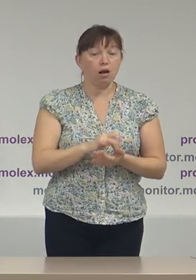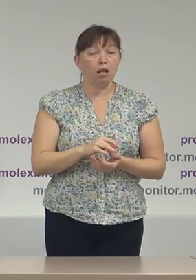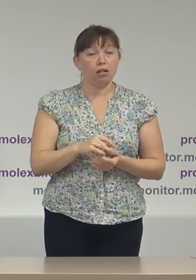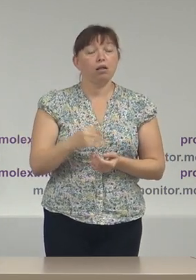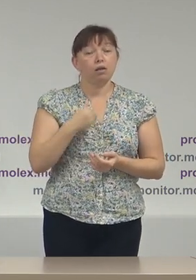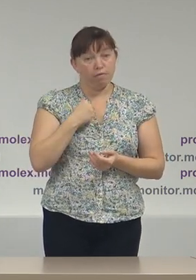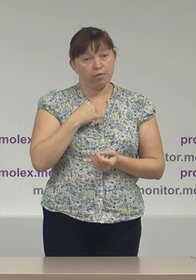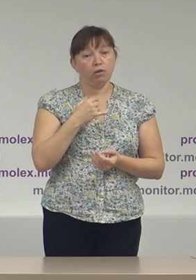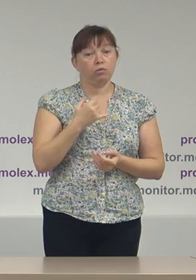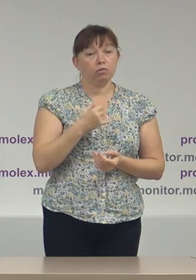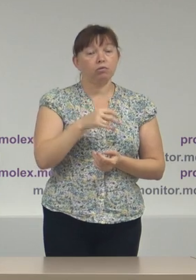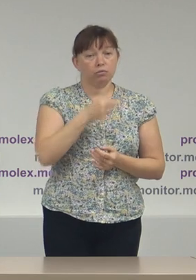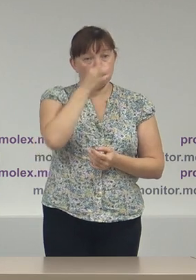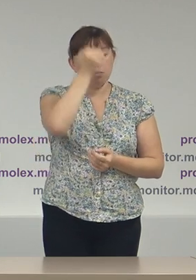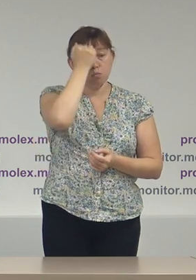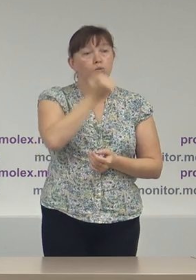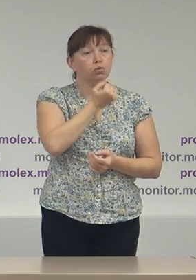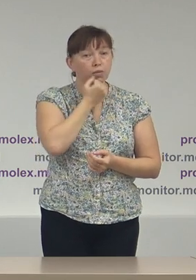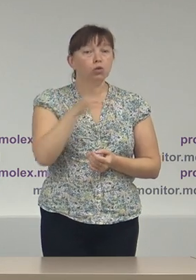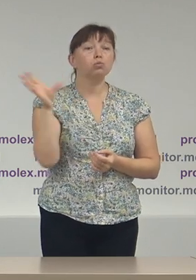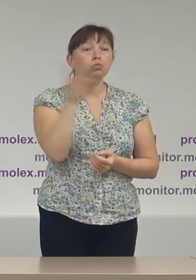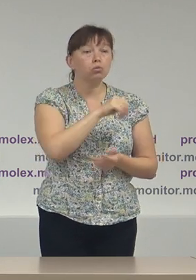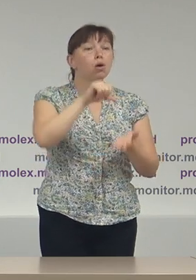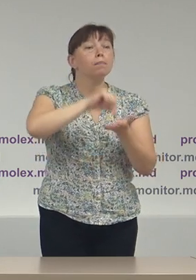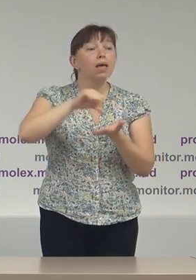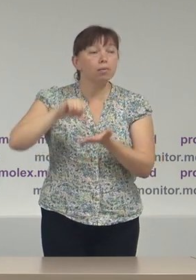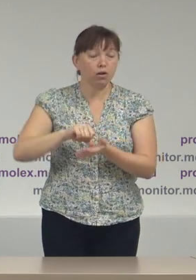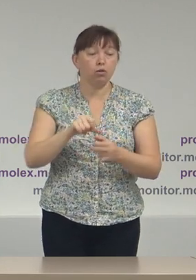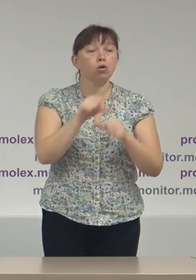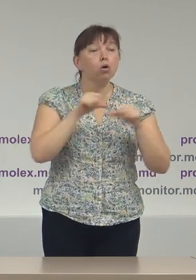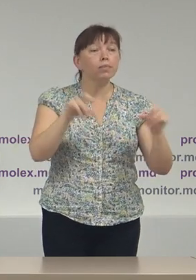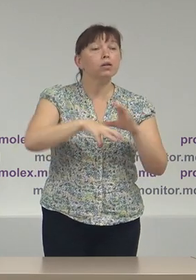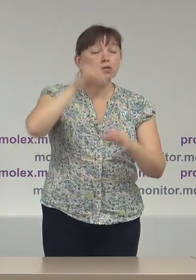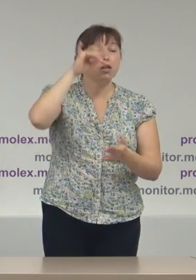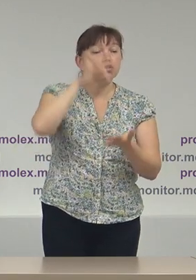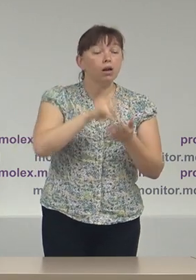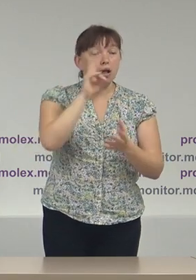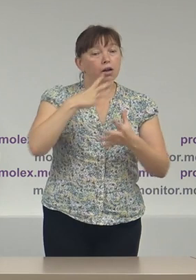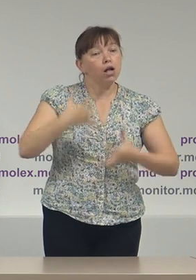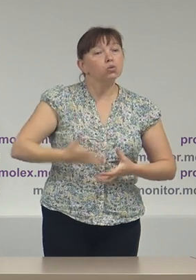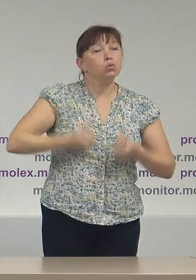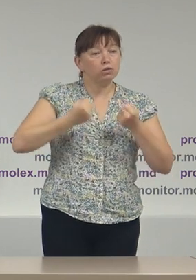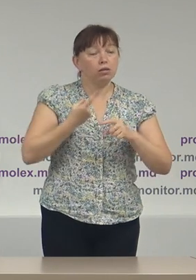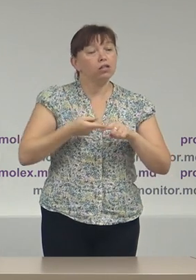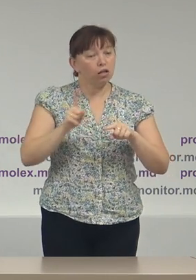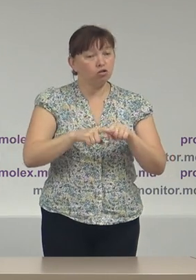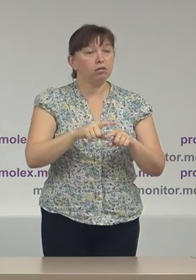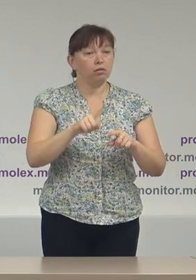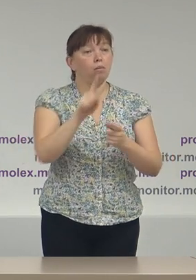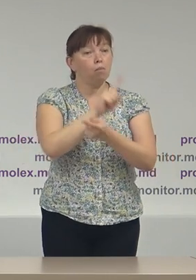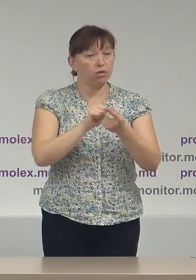vreau să aduc mulțumiri tuturor membrelor Comisiei Electorale Centrale care au susținut această modificare